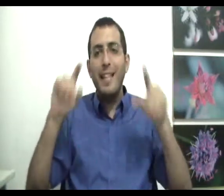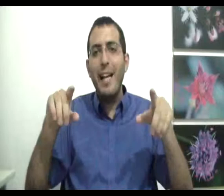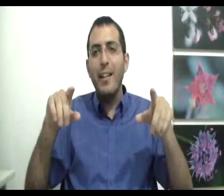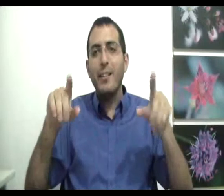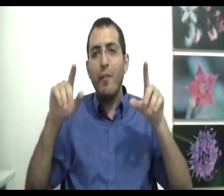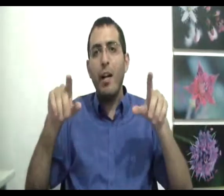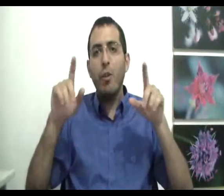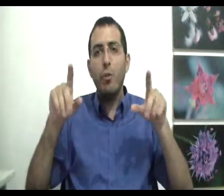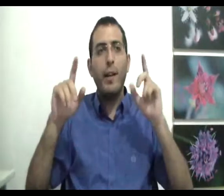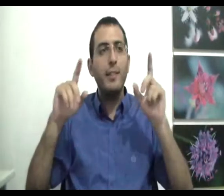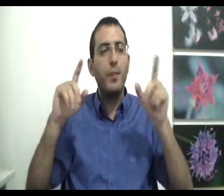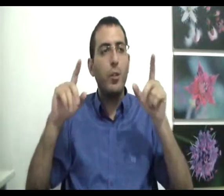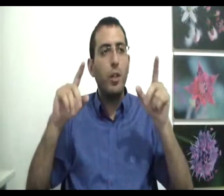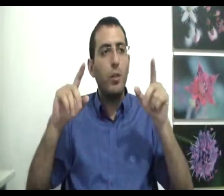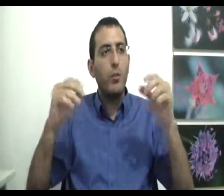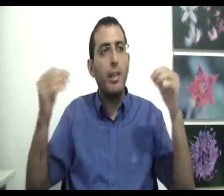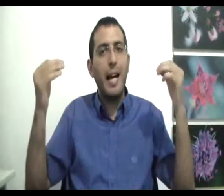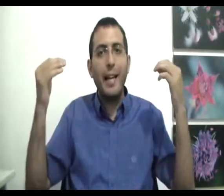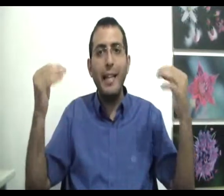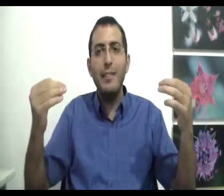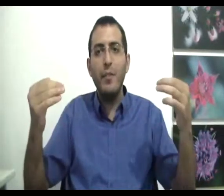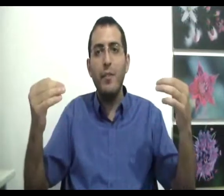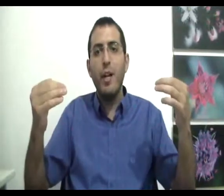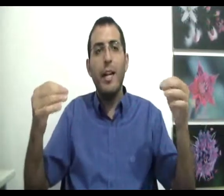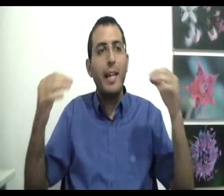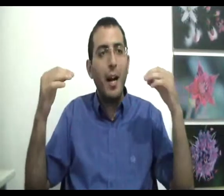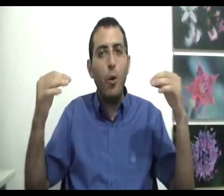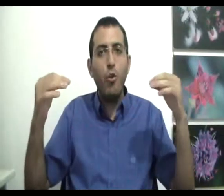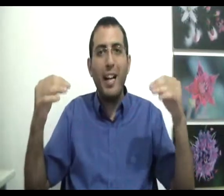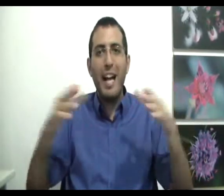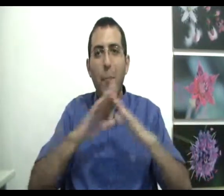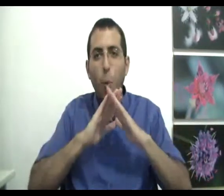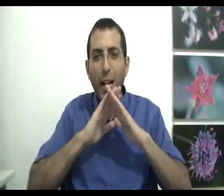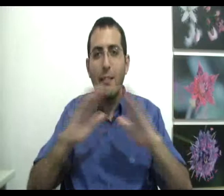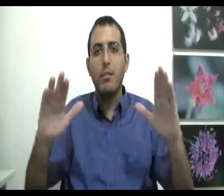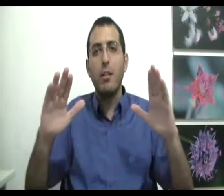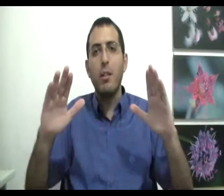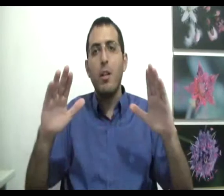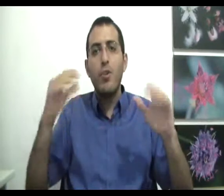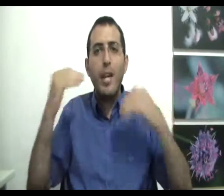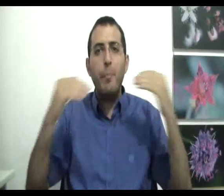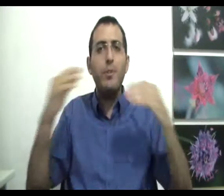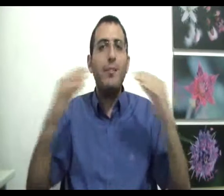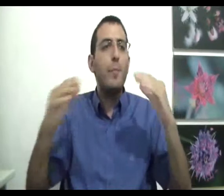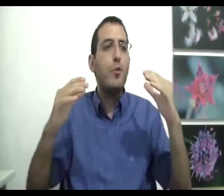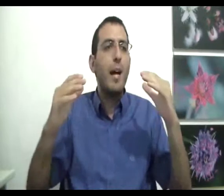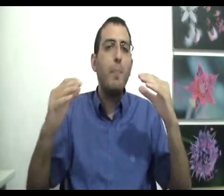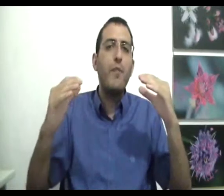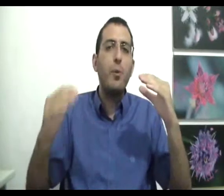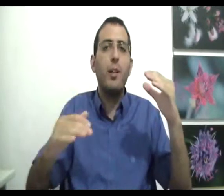וזה דבר שאותו כסף לא יכול לקנות כי הכסף כי העושר המוחלט שאין פה תרטי משמע אין פה אפשרות